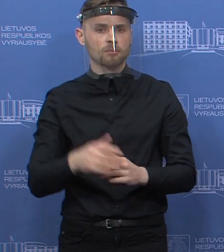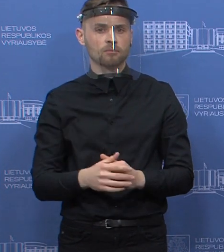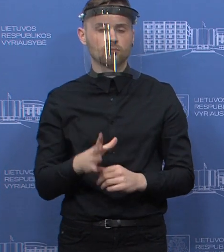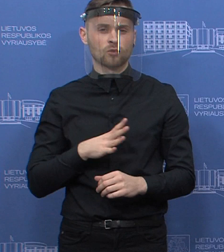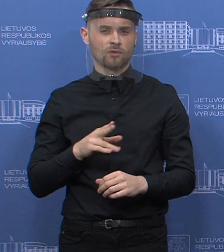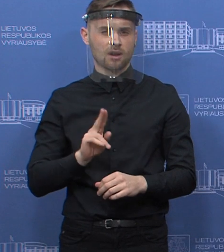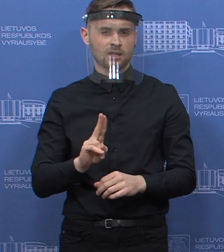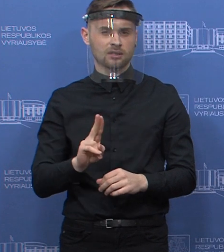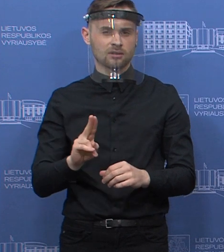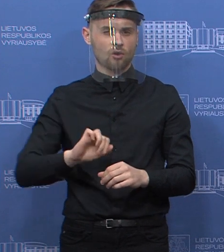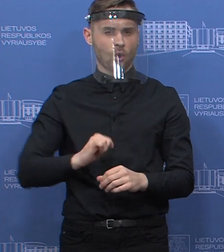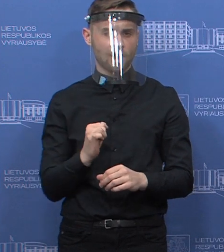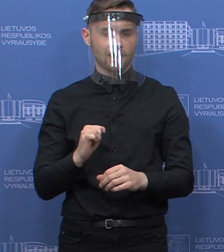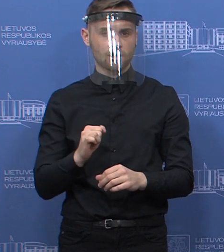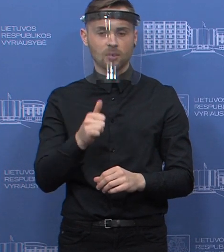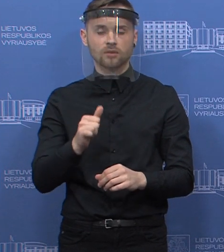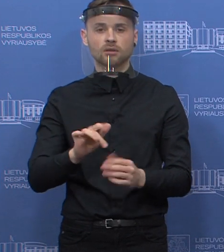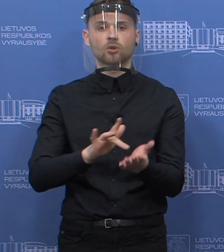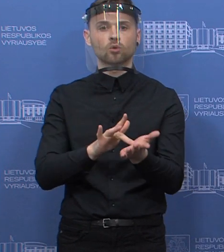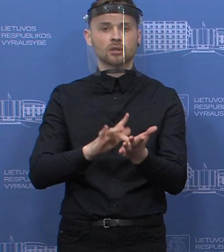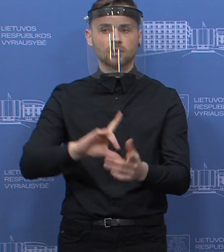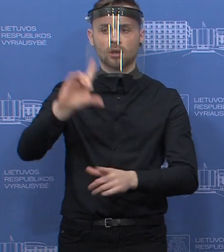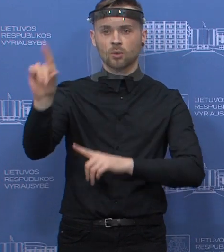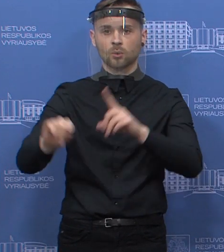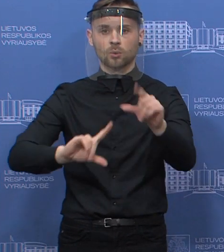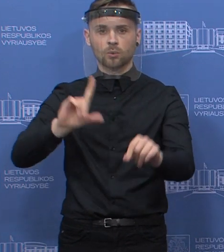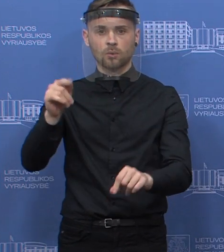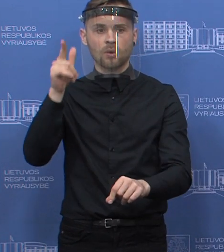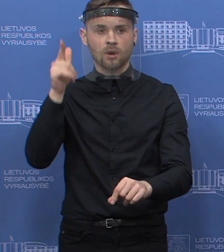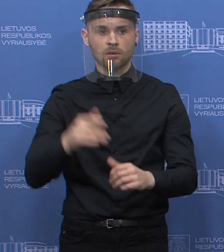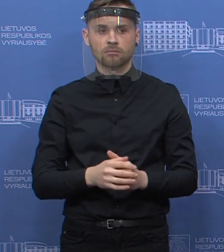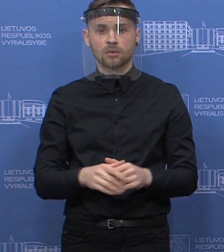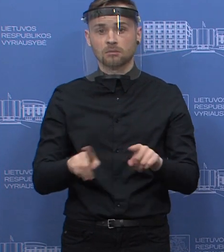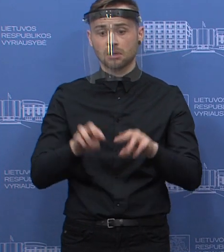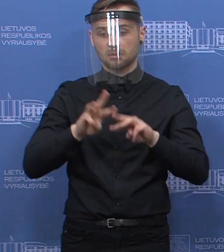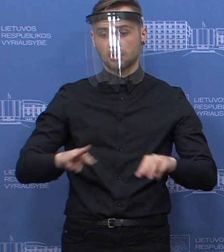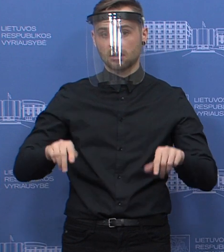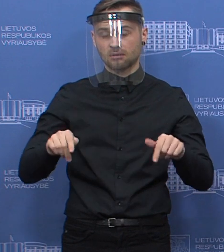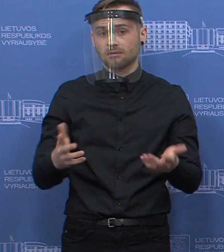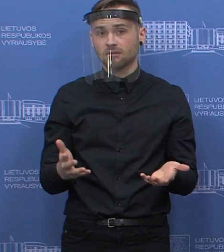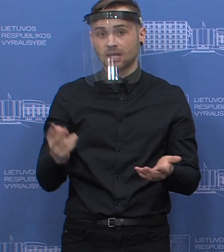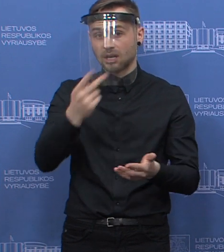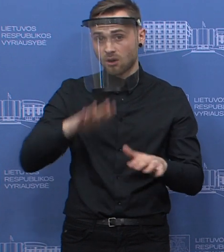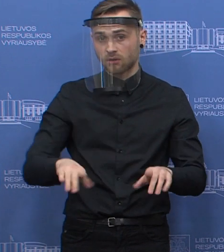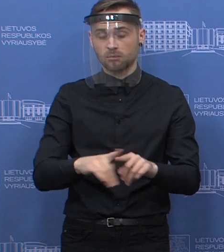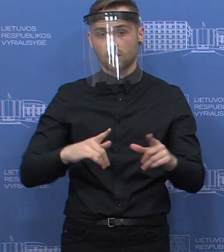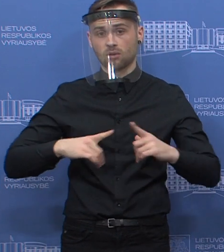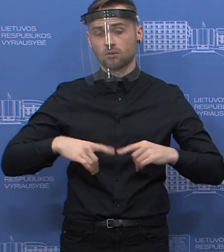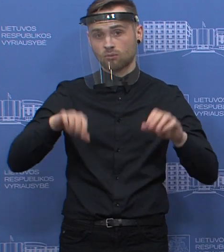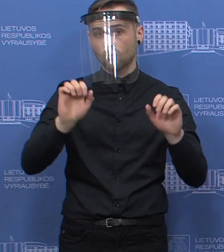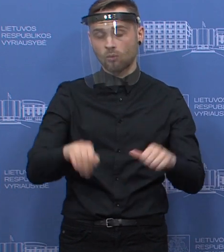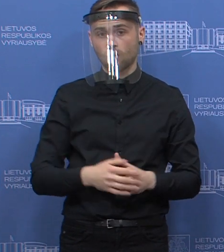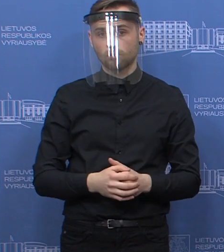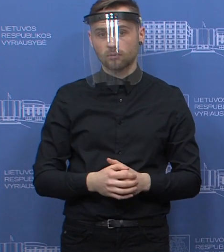aš nemanau, karšiu metu turi stauti kažkur tai kitur negu Lietuvoje, būtų prasminga ar saugu, tai tą reikėtų pasidomėti. Kiekvienas